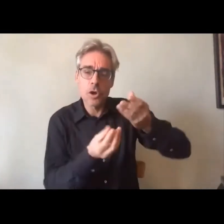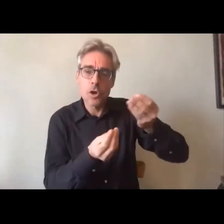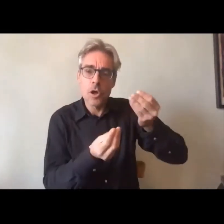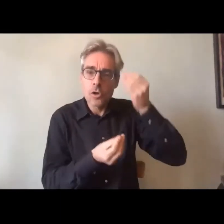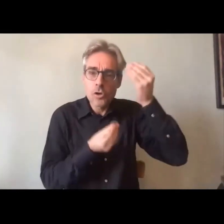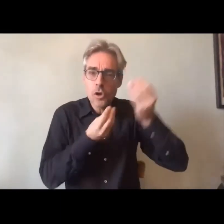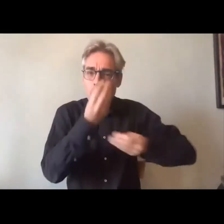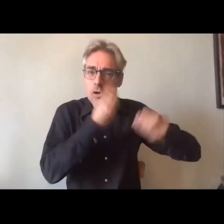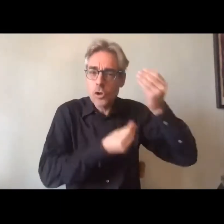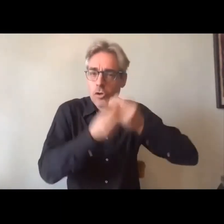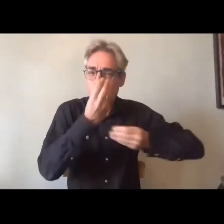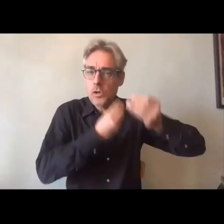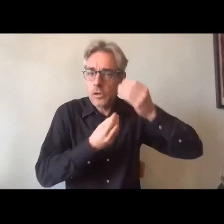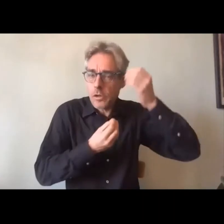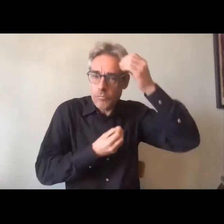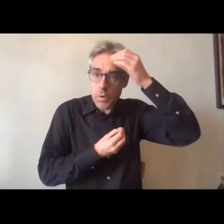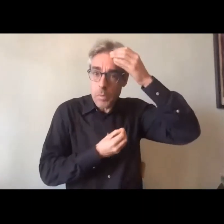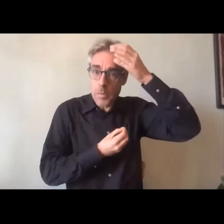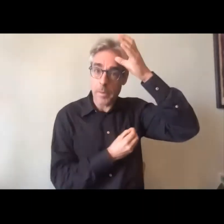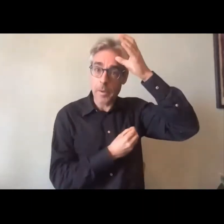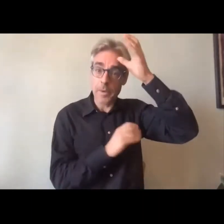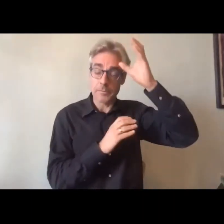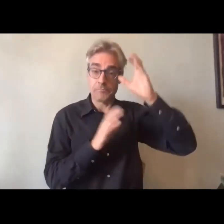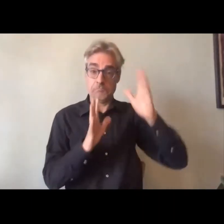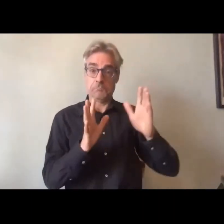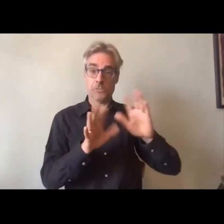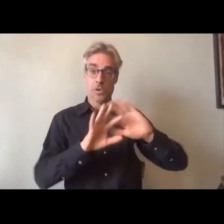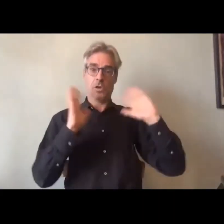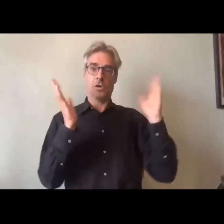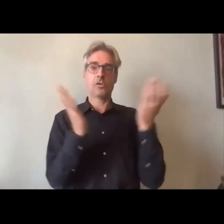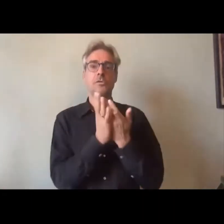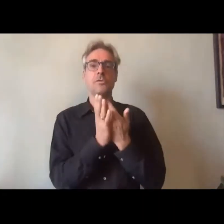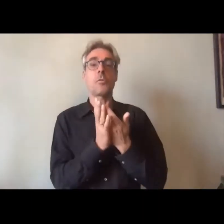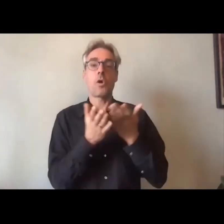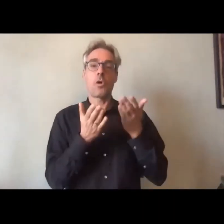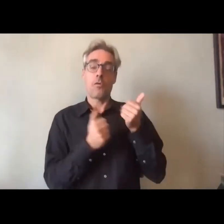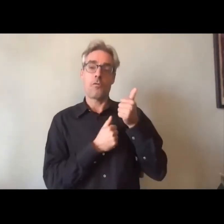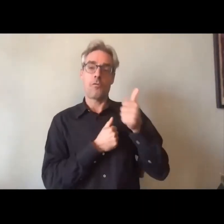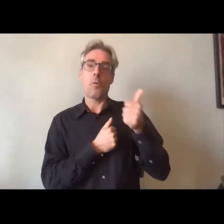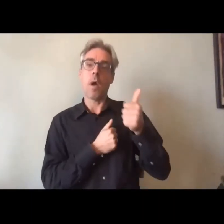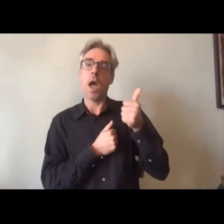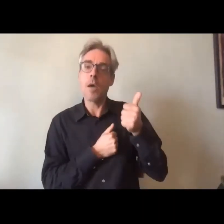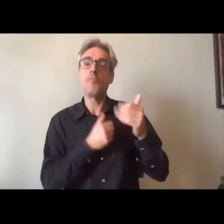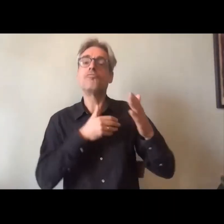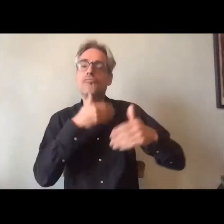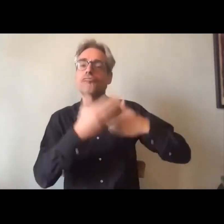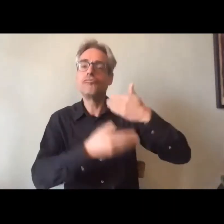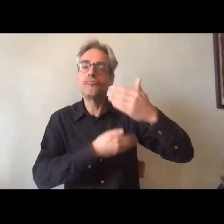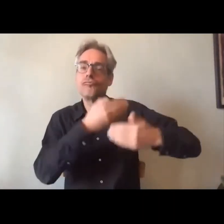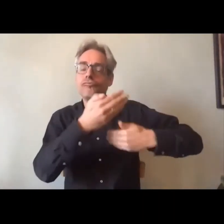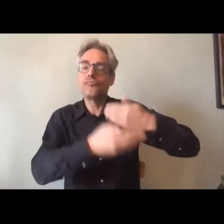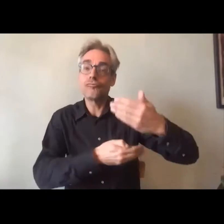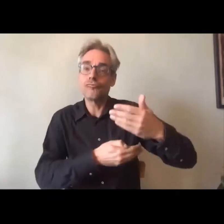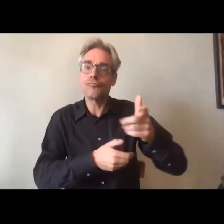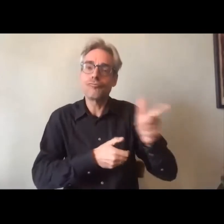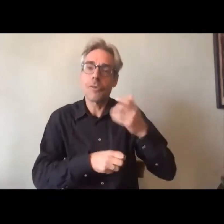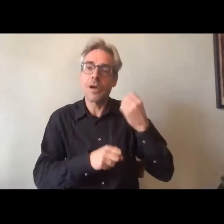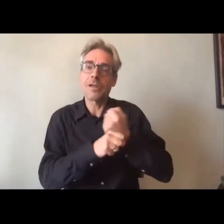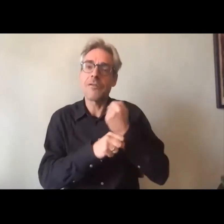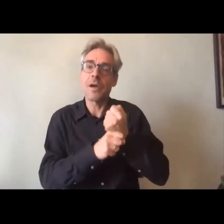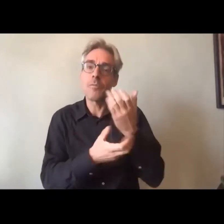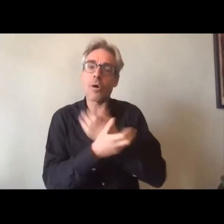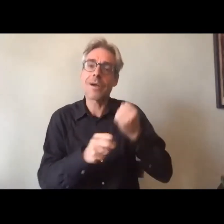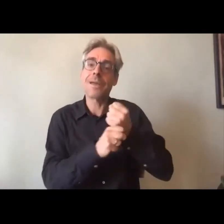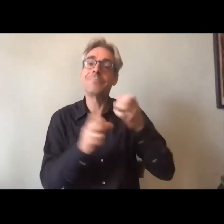sur ces sujets et comment finalement vous en êtes arrivé avec nous à travailler sur un appel à projets